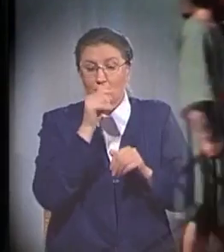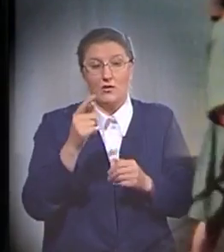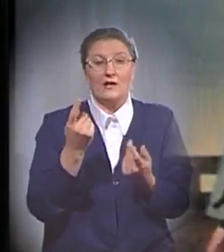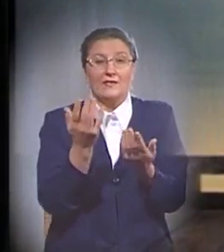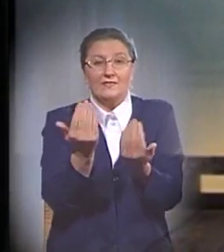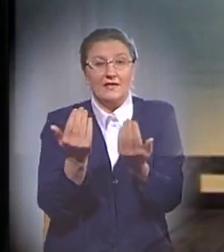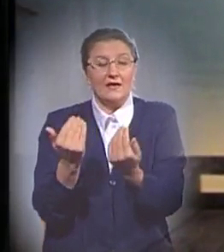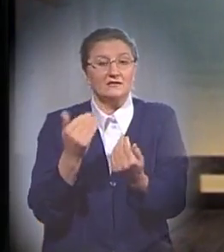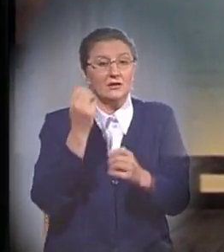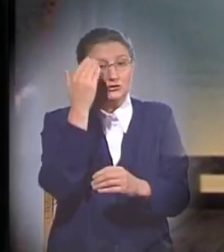себе в помощь.